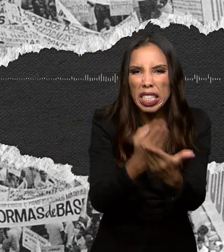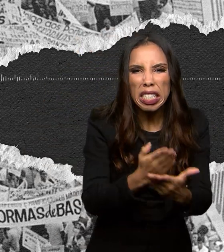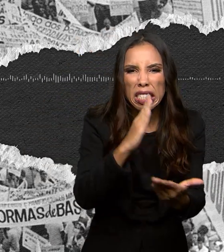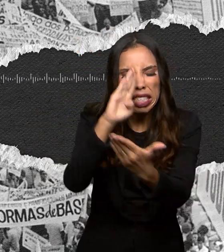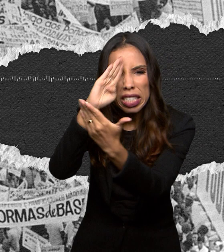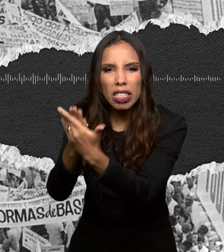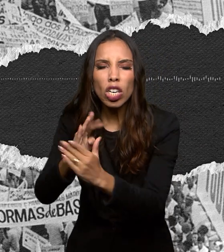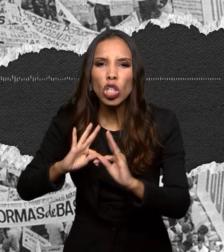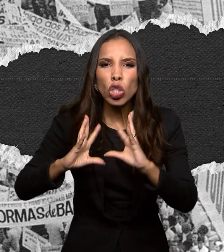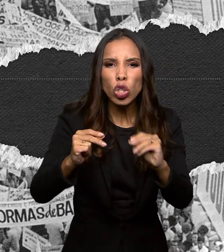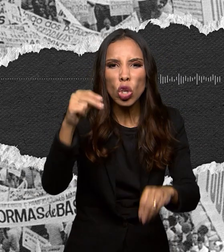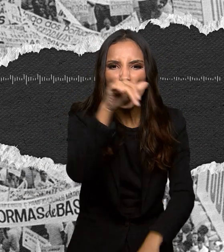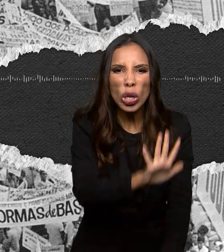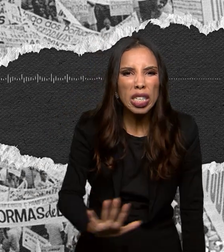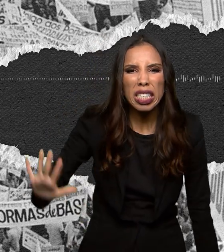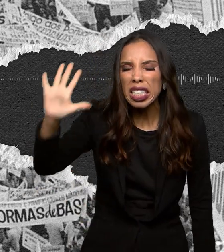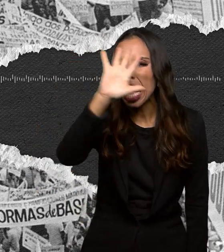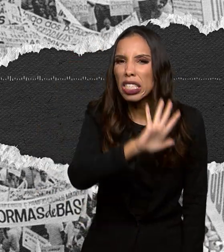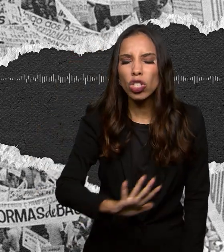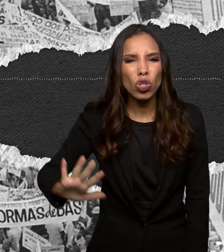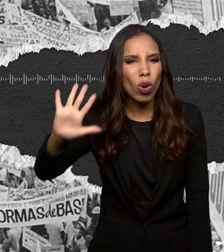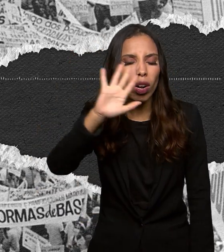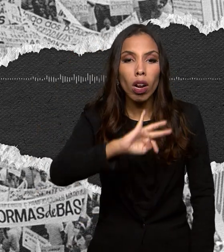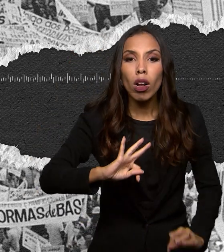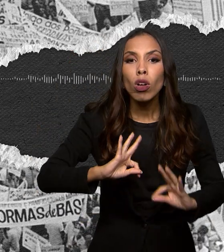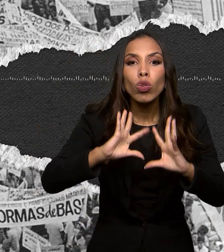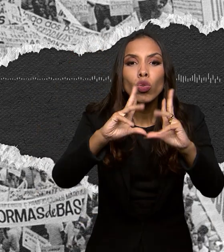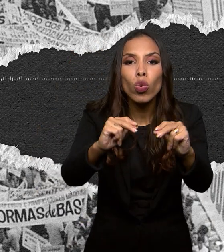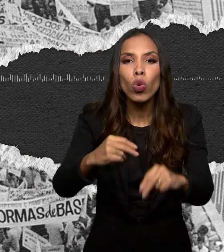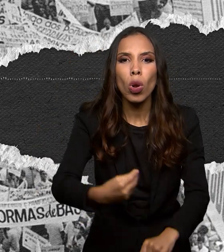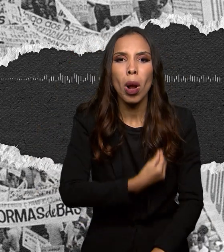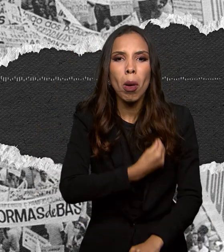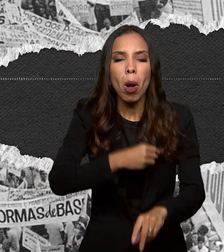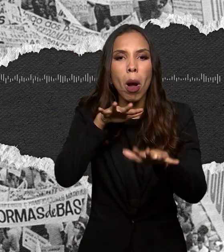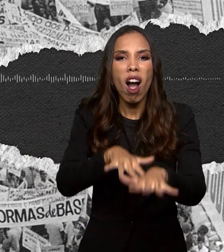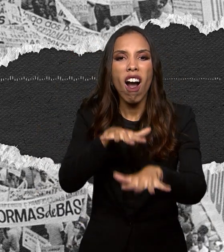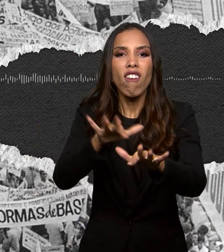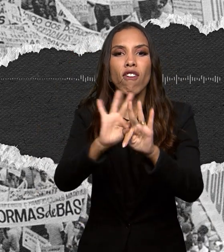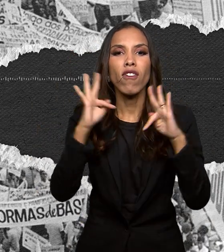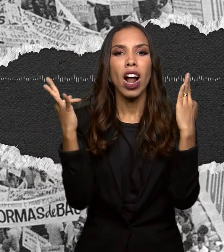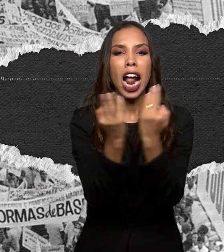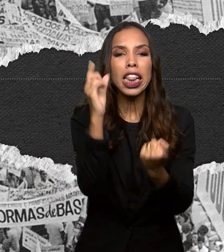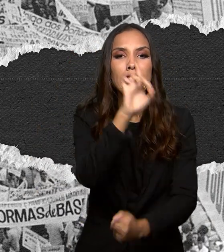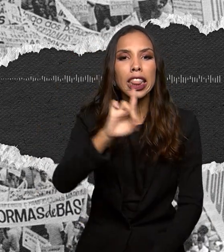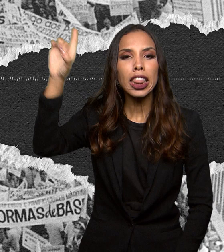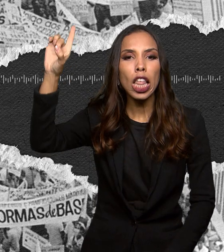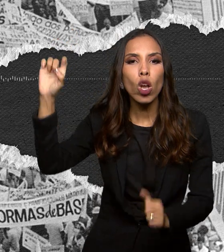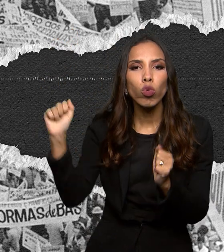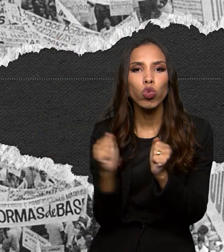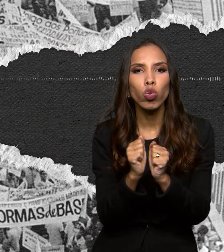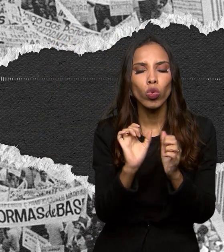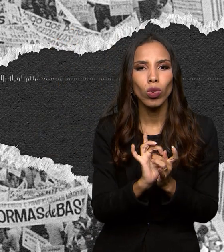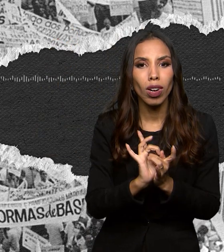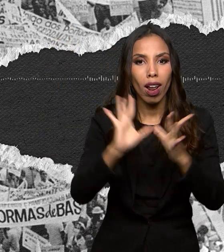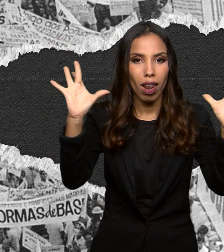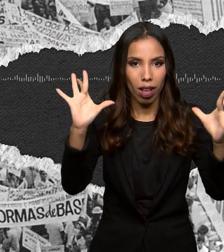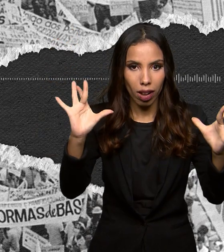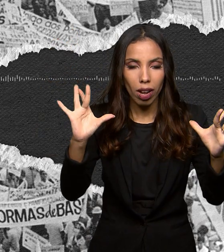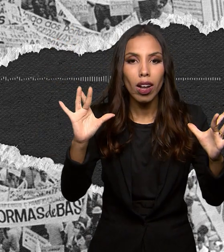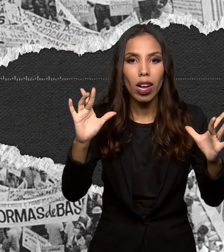nacionalidades para participarem da marcha da família com Deus pela liberdade é o golpe disputando a preferência